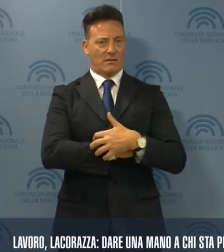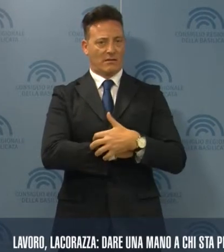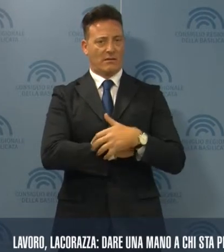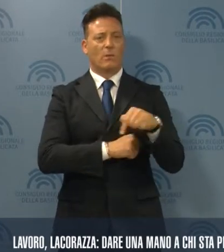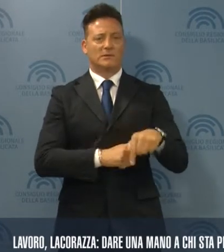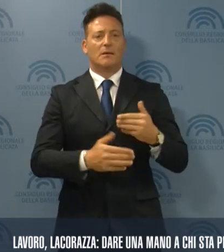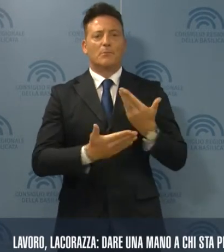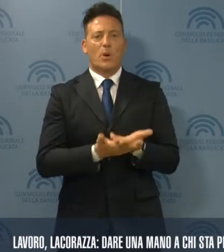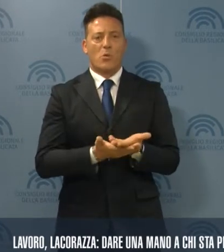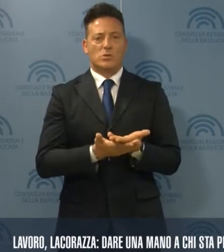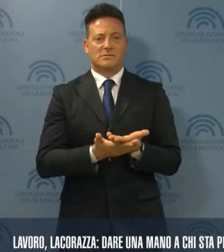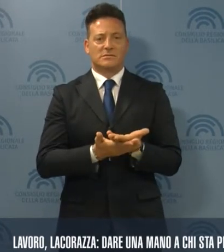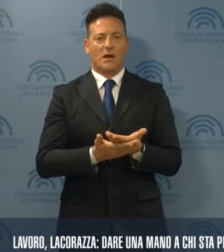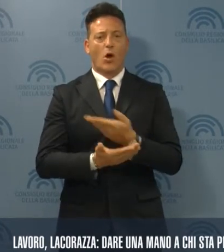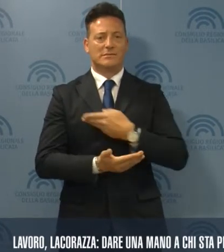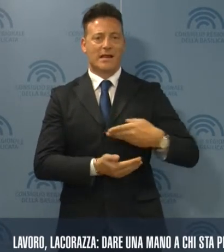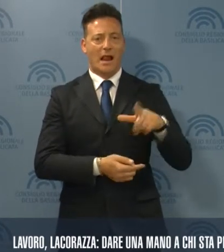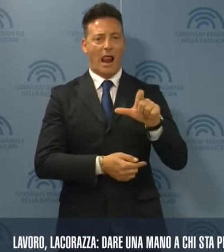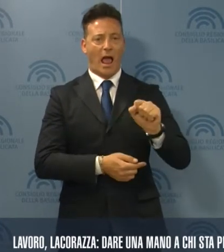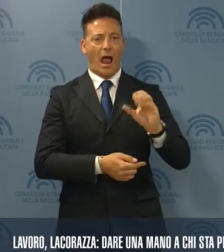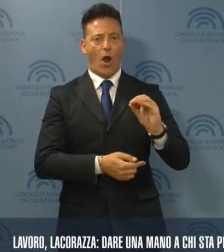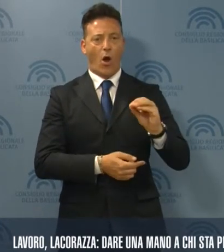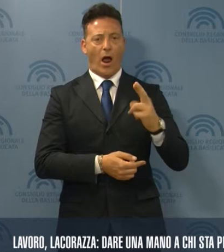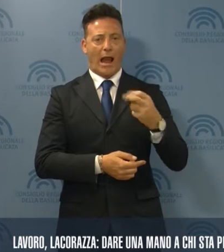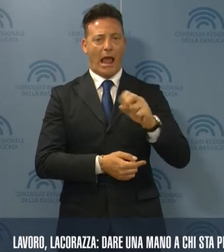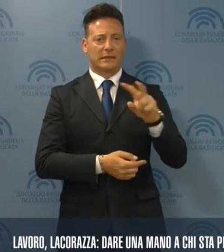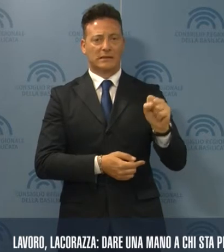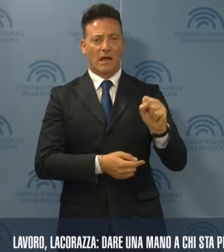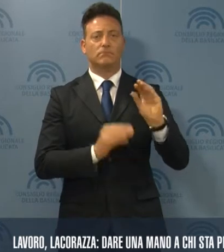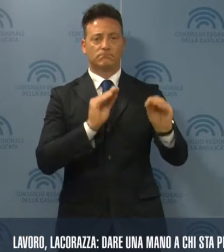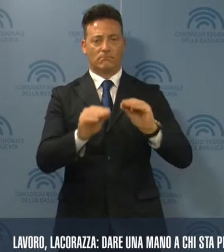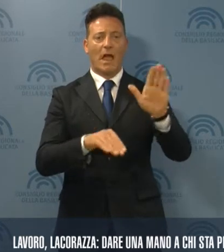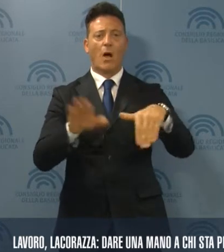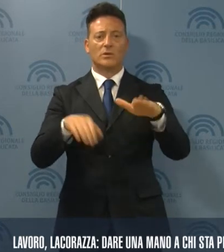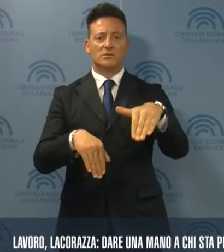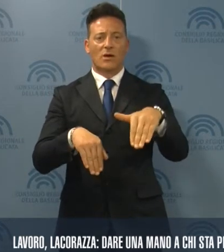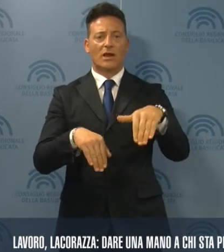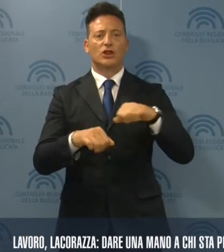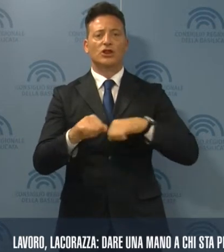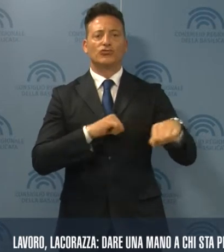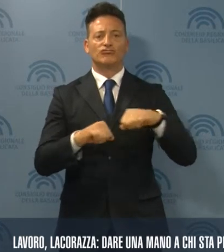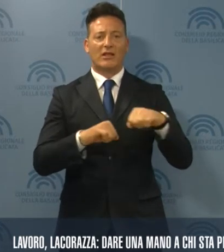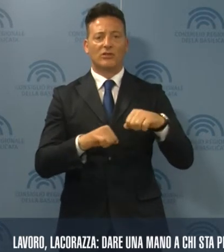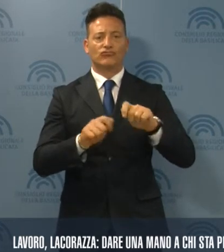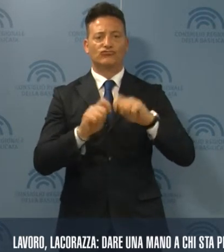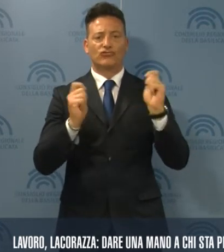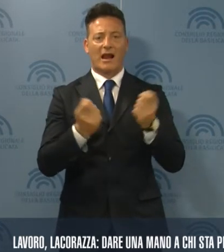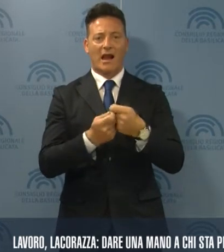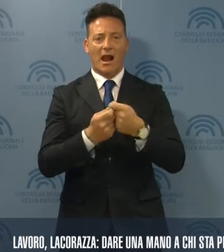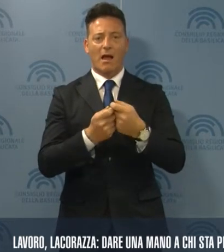la proposta del Consigliere Lacorazza che ha chiesto l'audizione del Dirigente Generale del Dipartimento Politiche di Sviluppo in